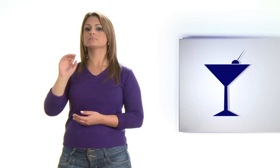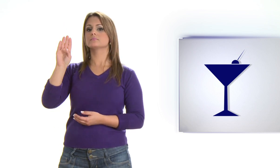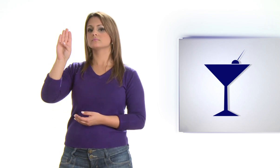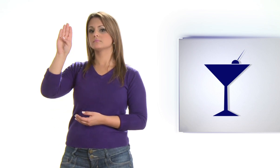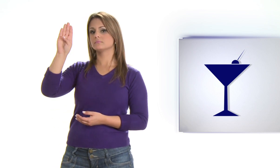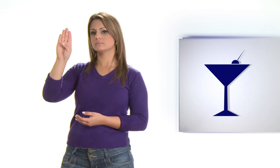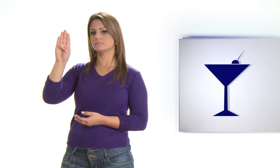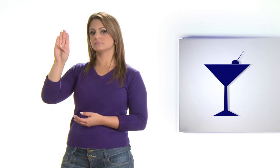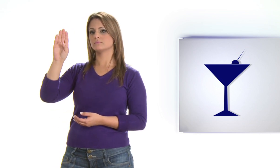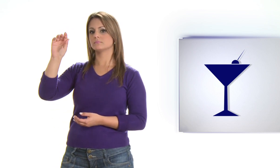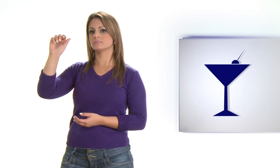Bar